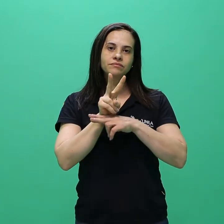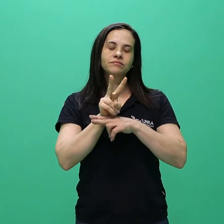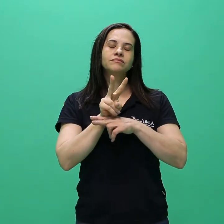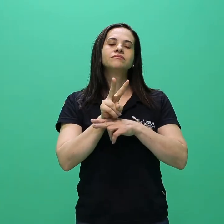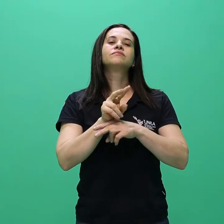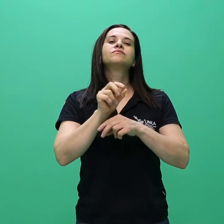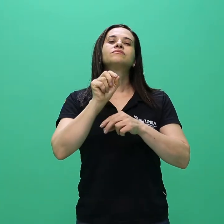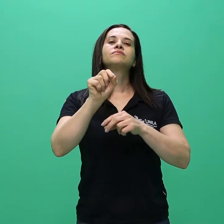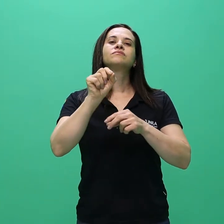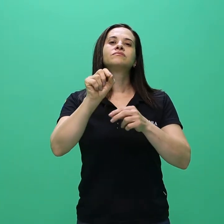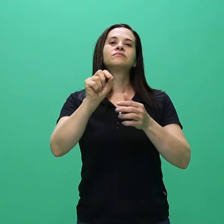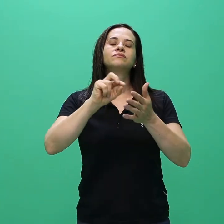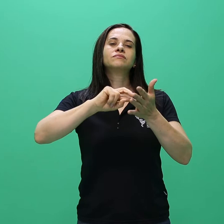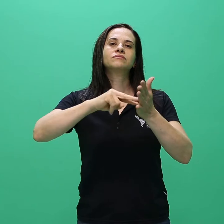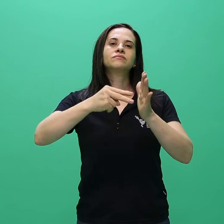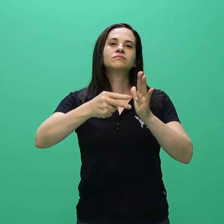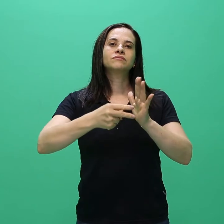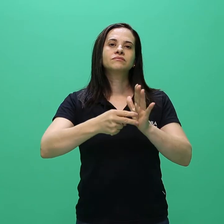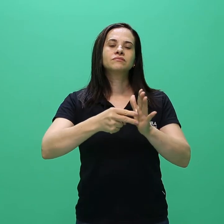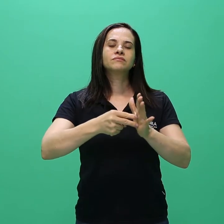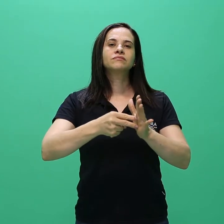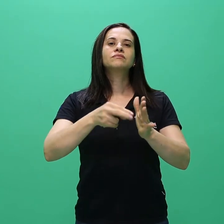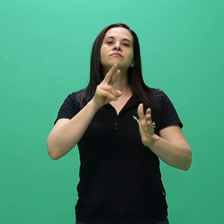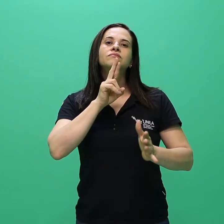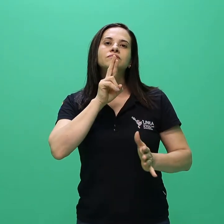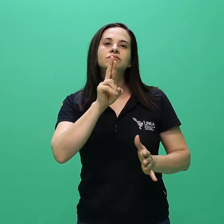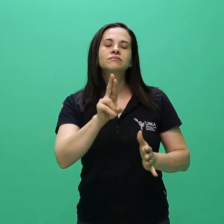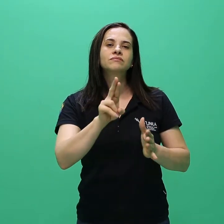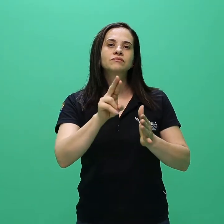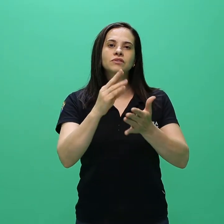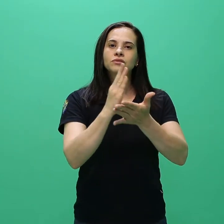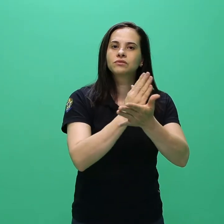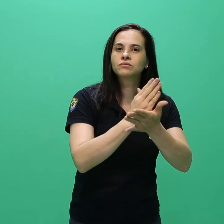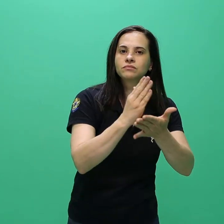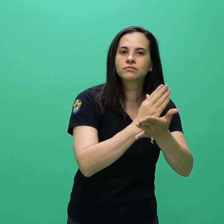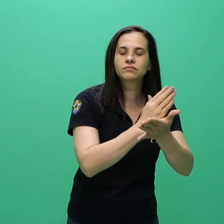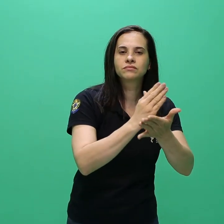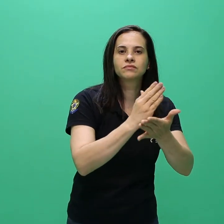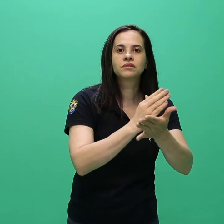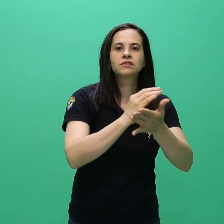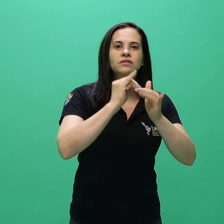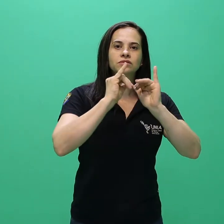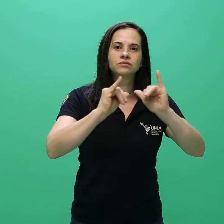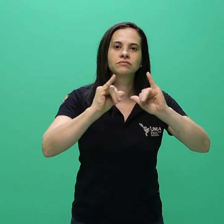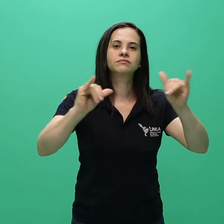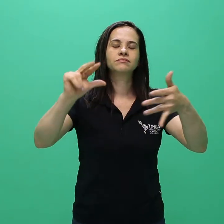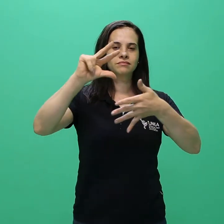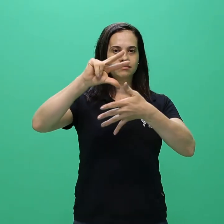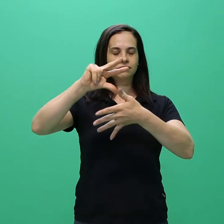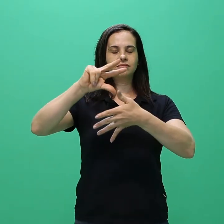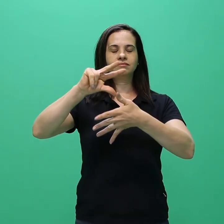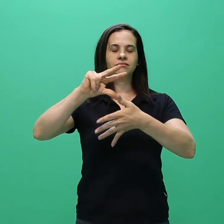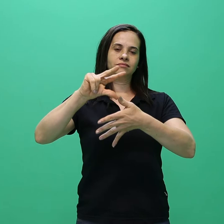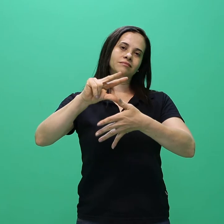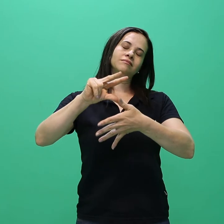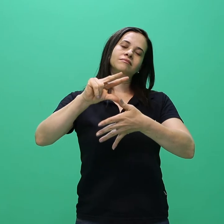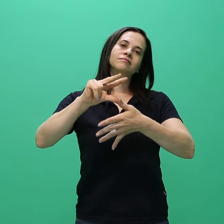processo seletivo divulgado pela UNILA e do qual abre-se prazo para interposições